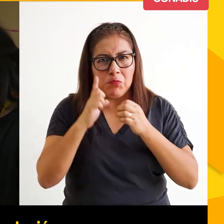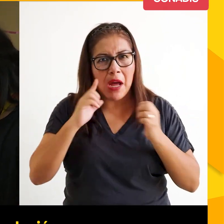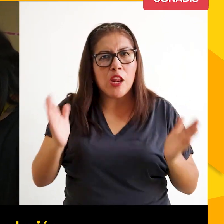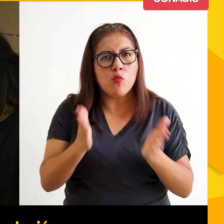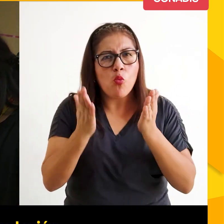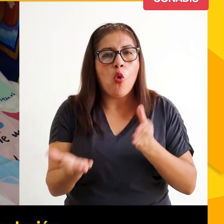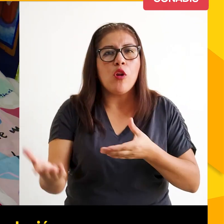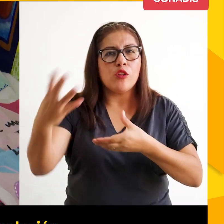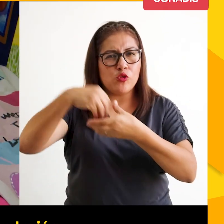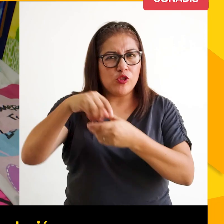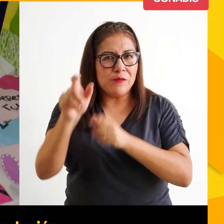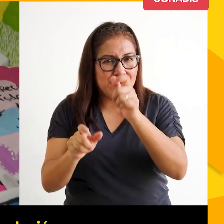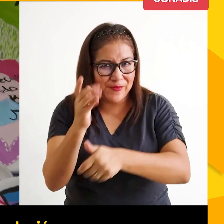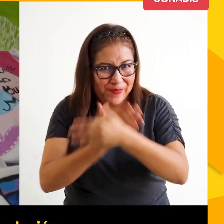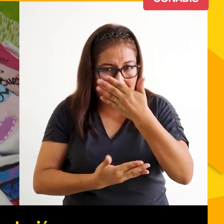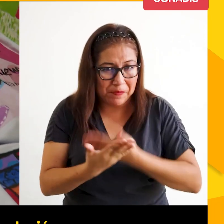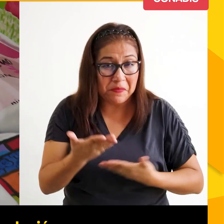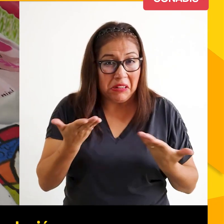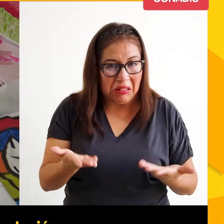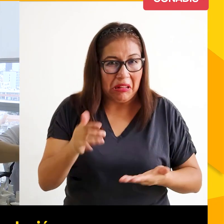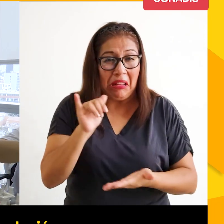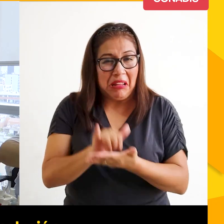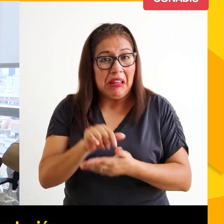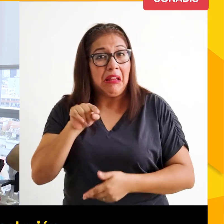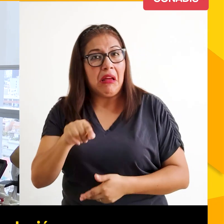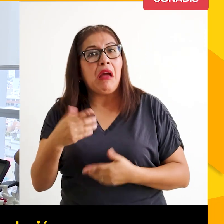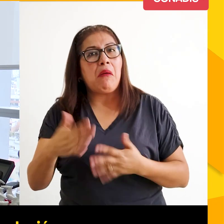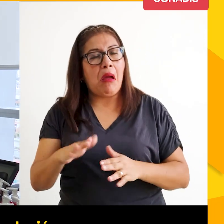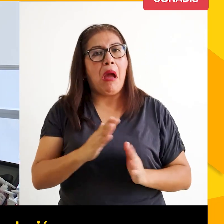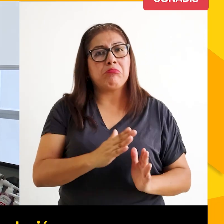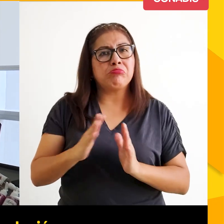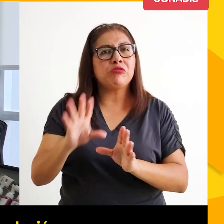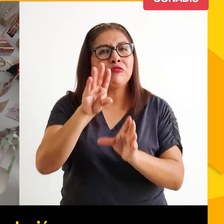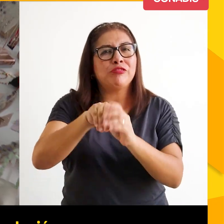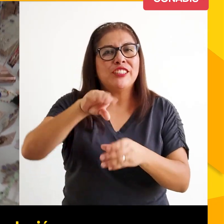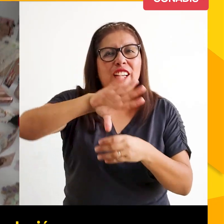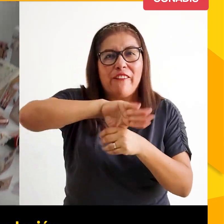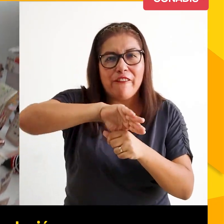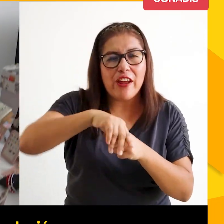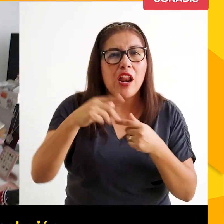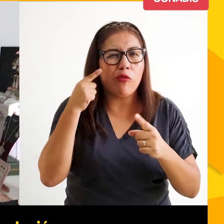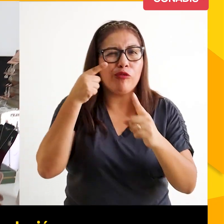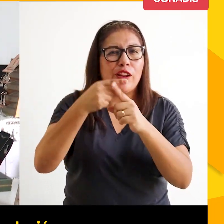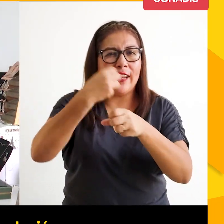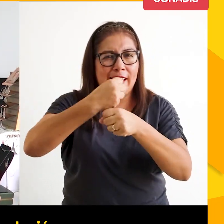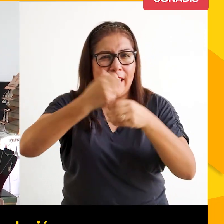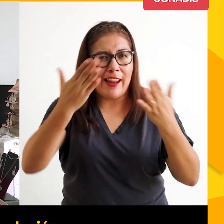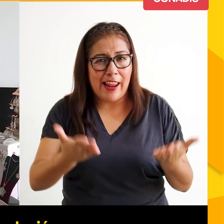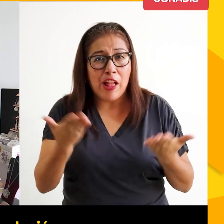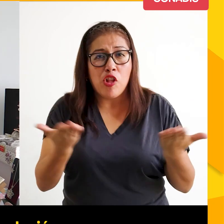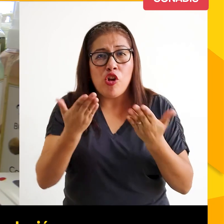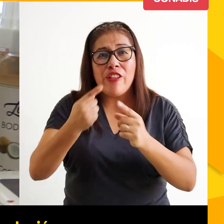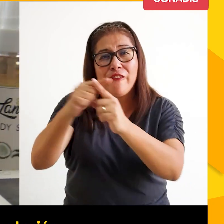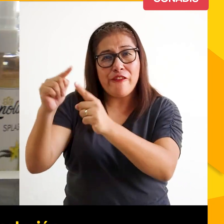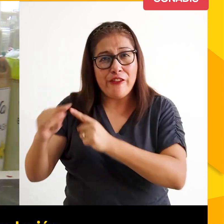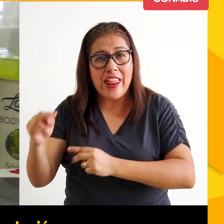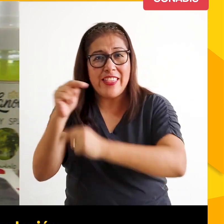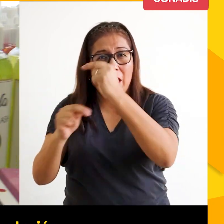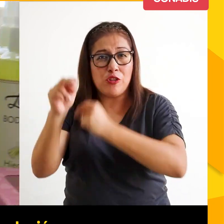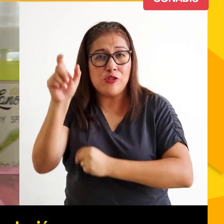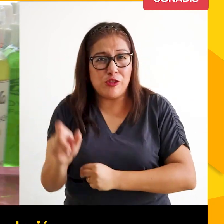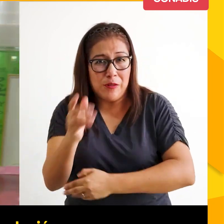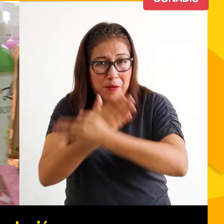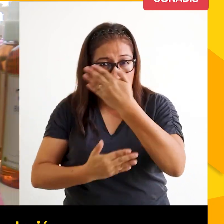las personas con discapacidad. Es así que organizaron una feria interna dirigida a sus colaboradores donde diversos emprendedores con